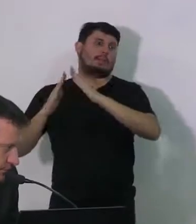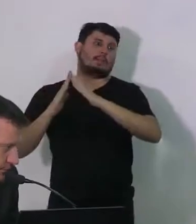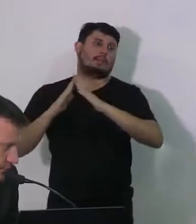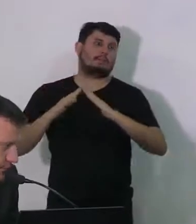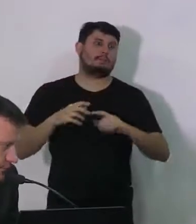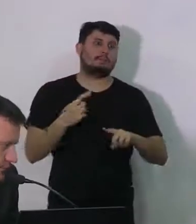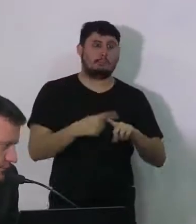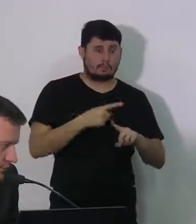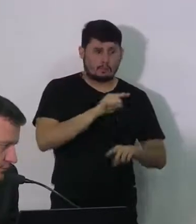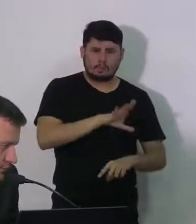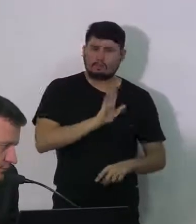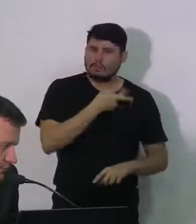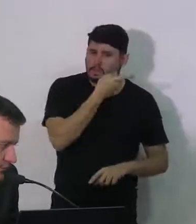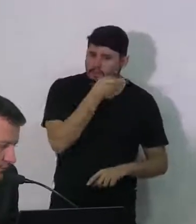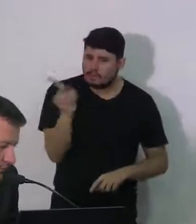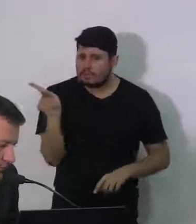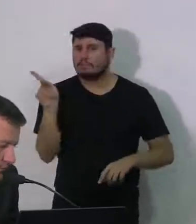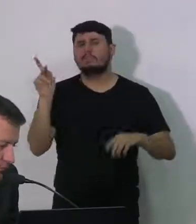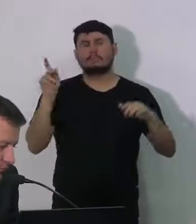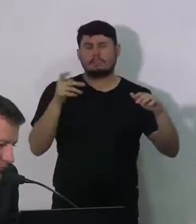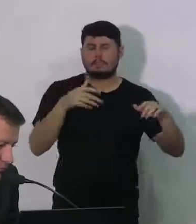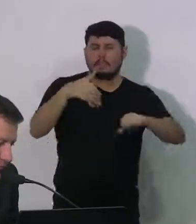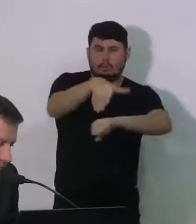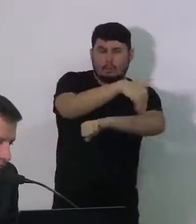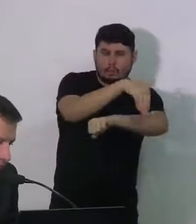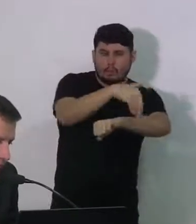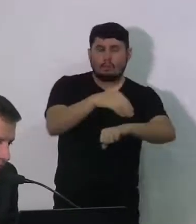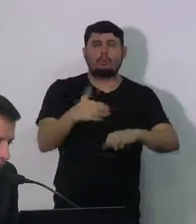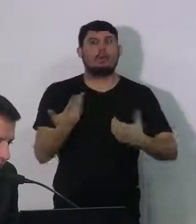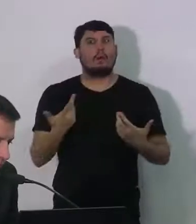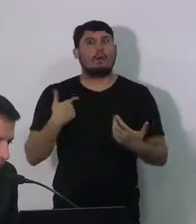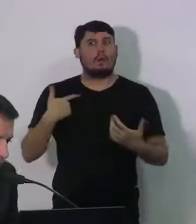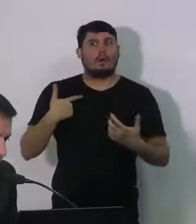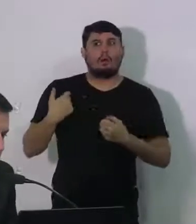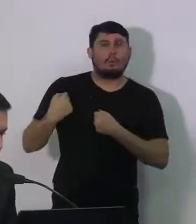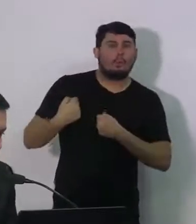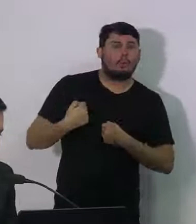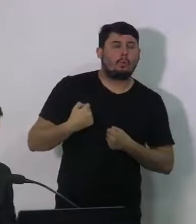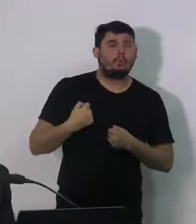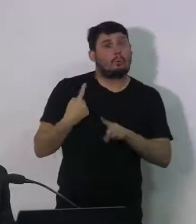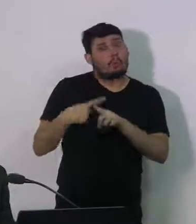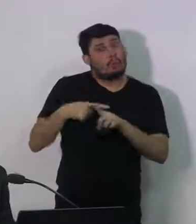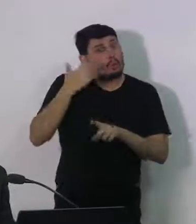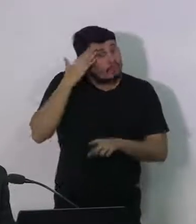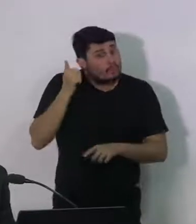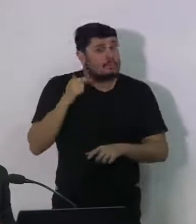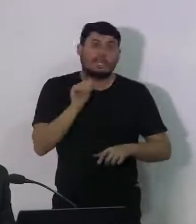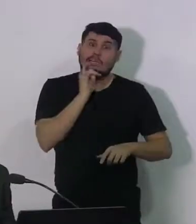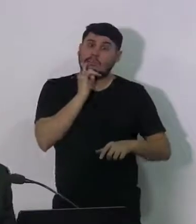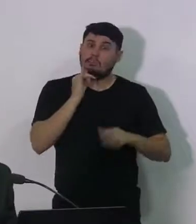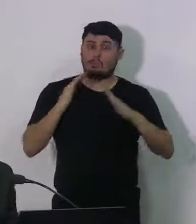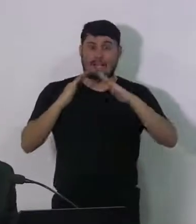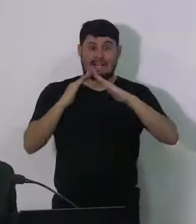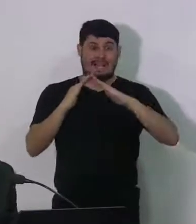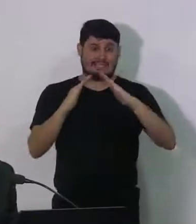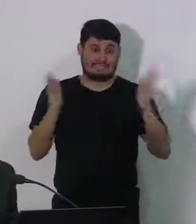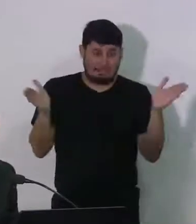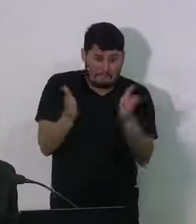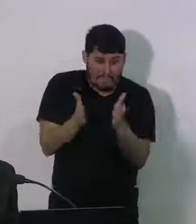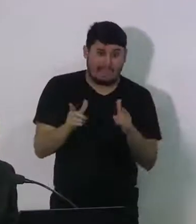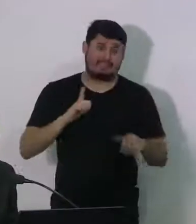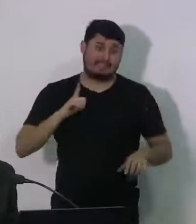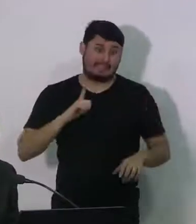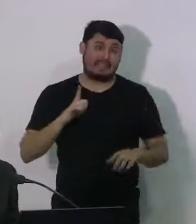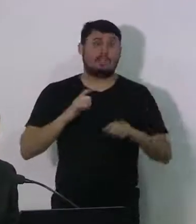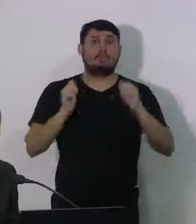muito nas ruas. Sei do desafio, porque, muitas vezes, em um vão só, numa casa pequena, mora muita gente, o avô, o filho, o